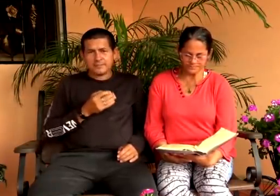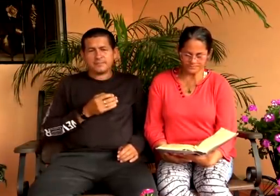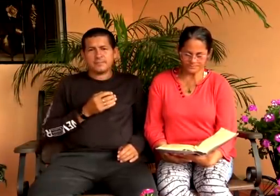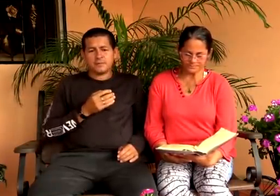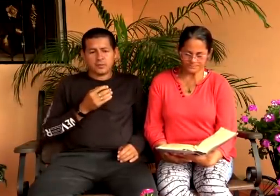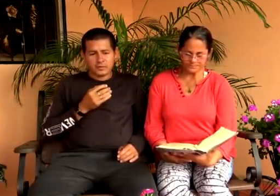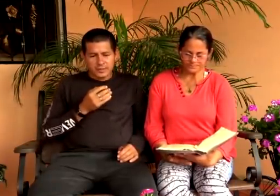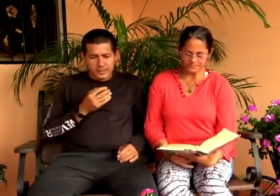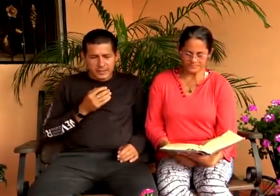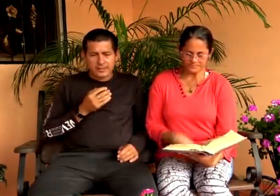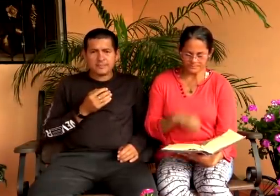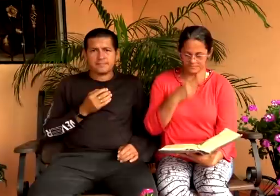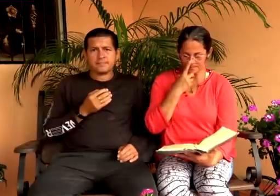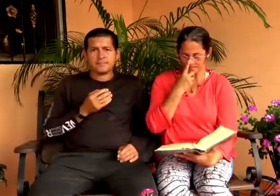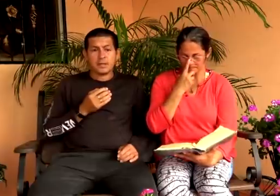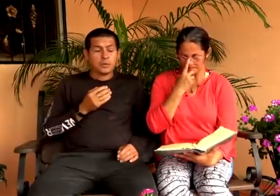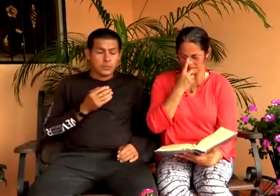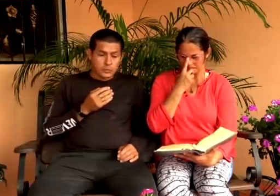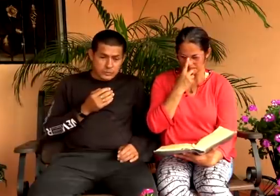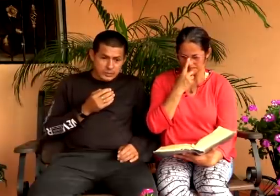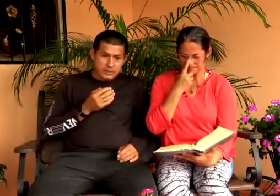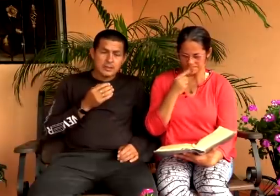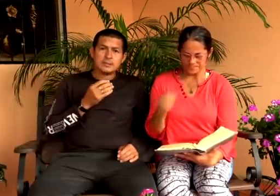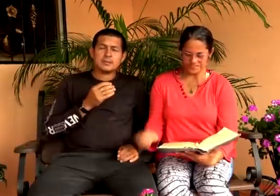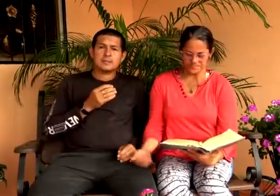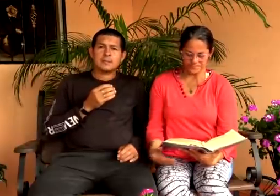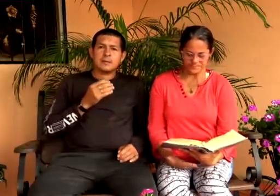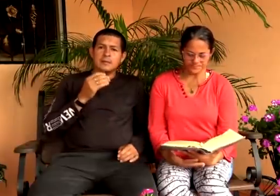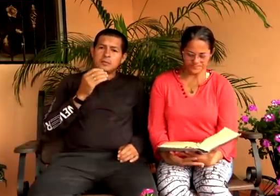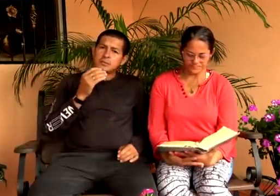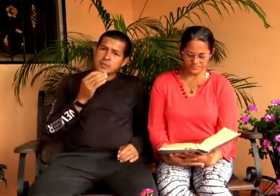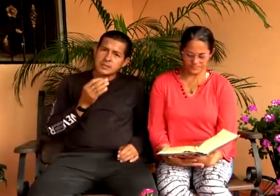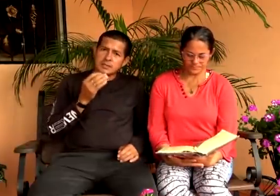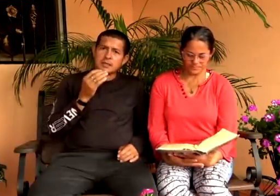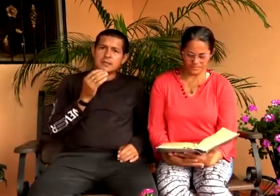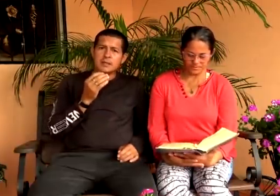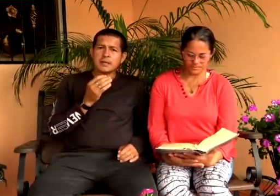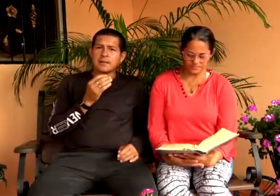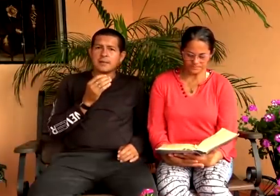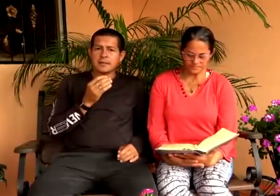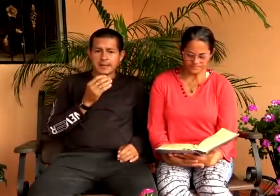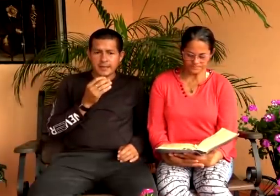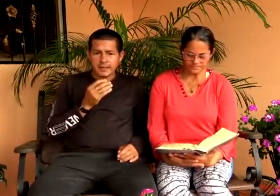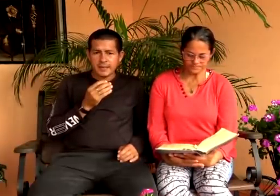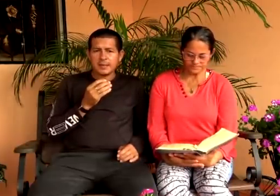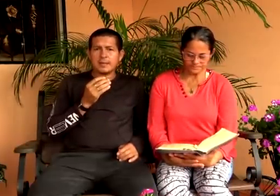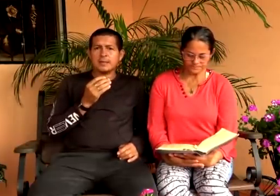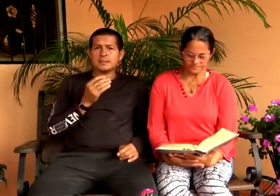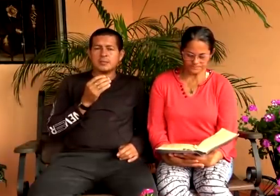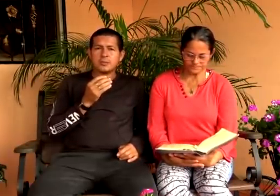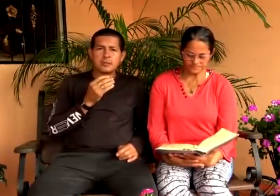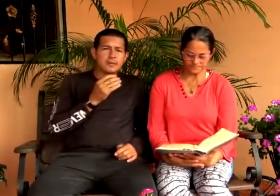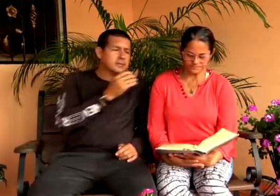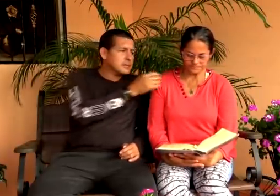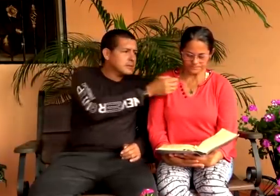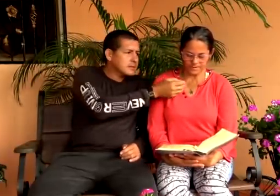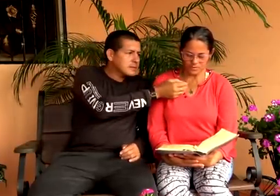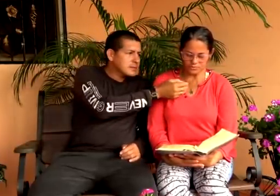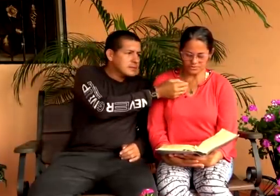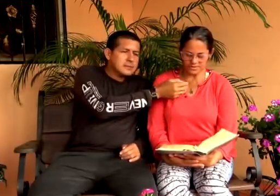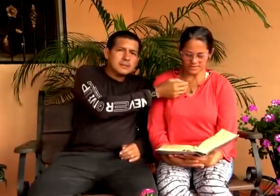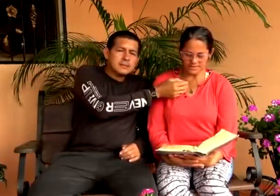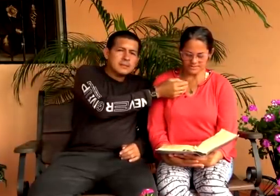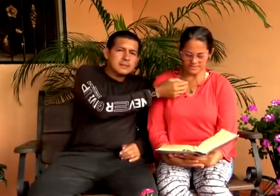Ustedes, los que creen. Ustedes. Y ustedes que están detrás de cámaras, que creen en el Señor otra vez.